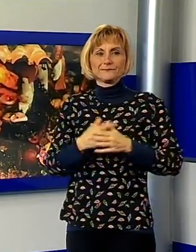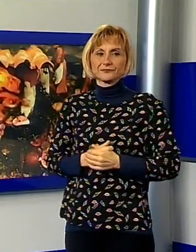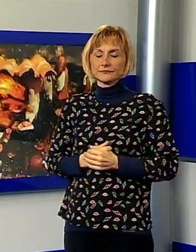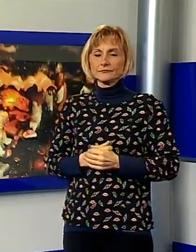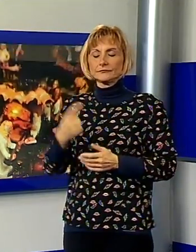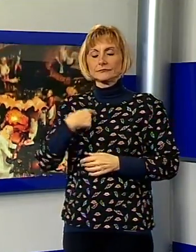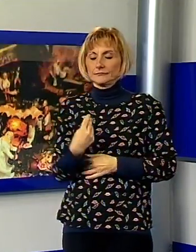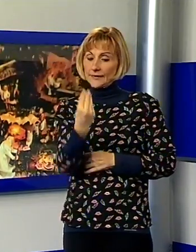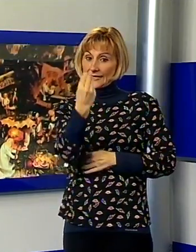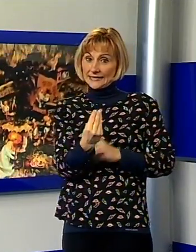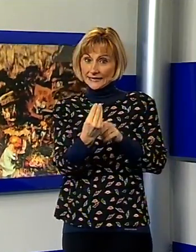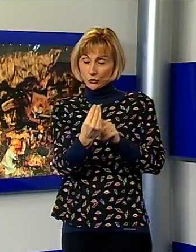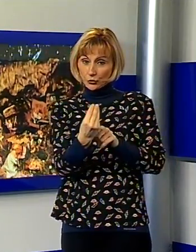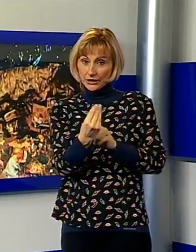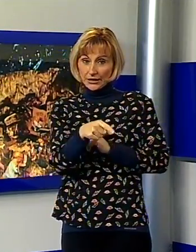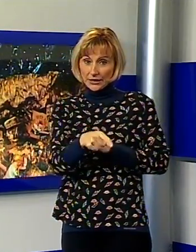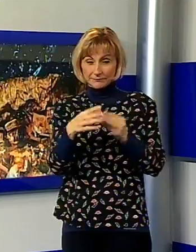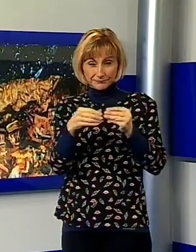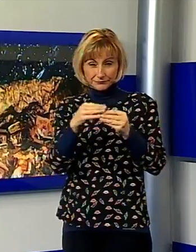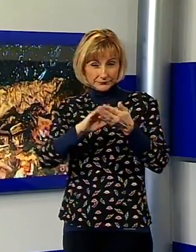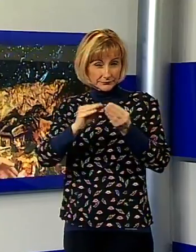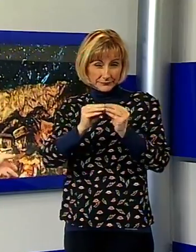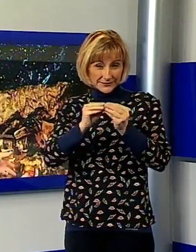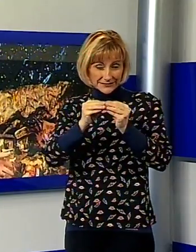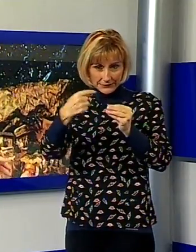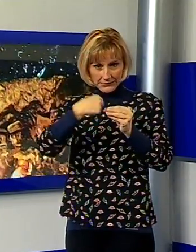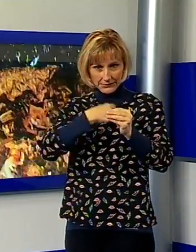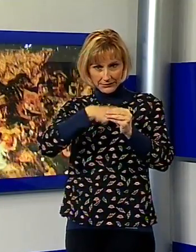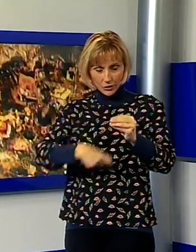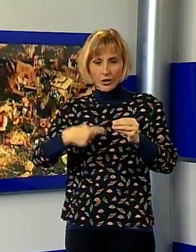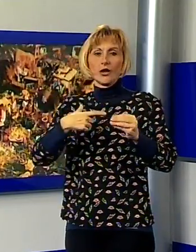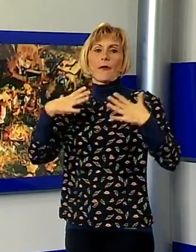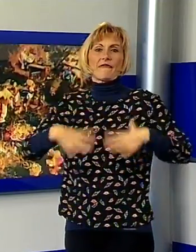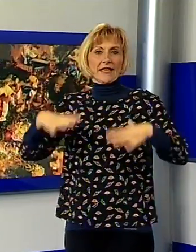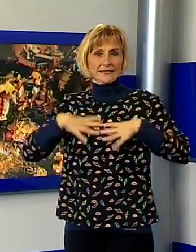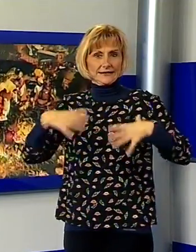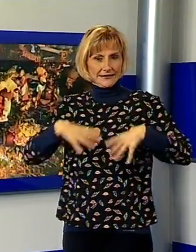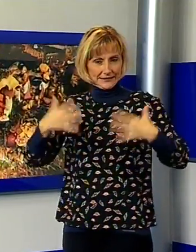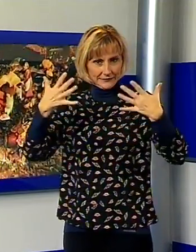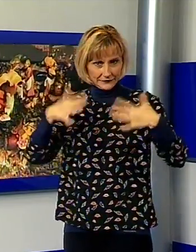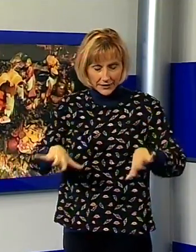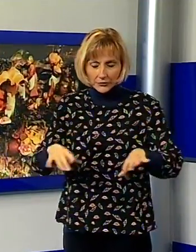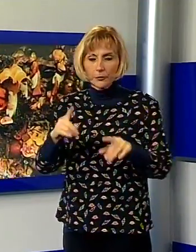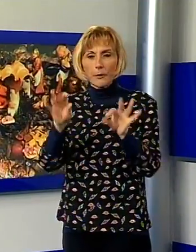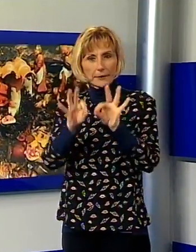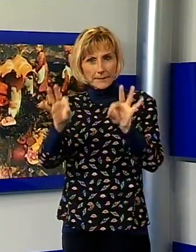statuina io col DAS e poi gli ho messo i vestiti, poi ho fatto il forno sempre con il DAS,